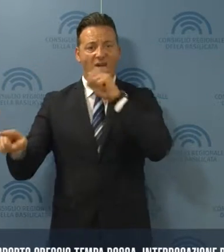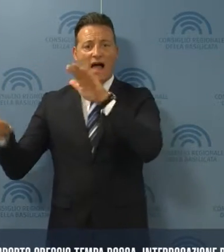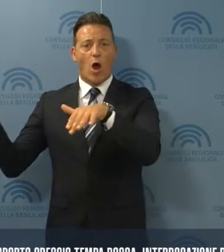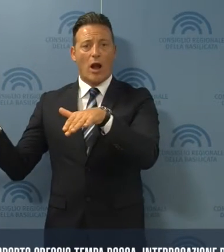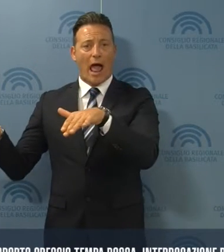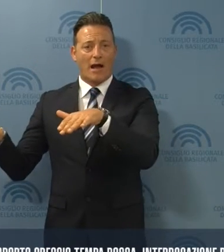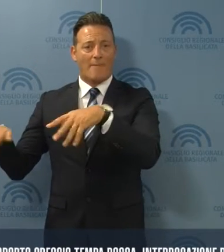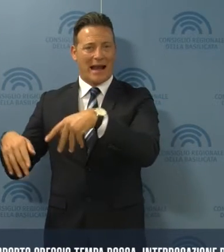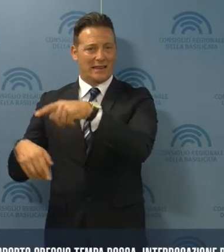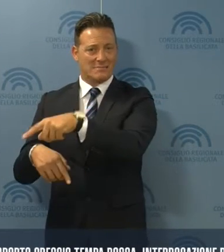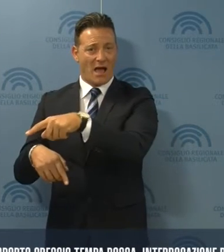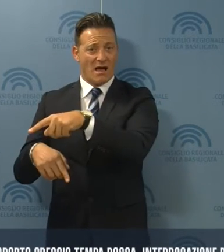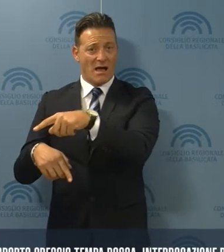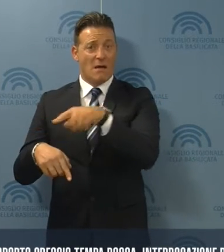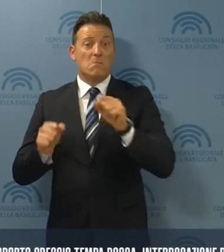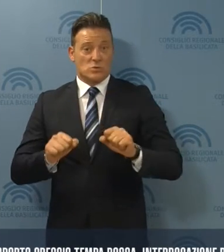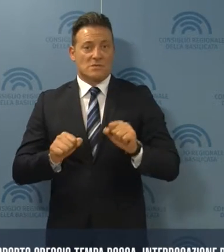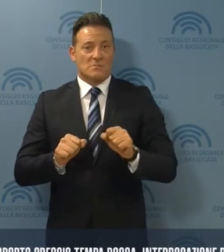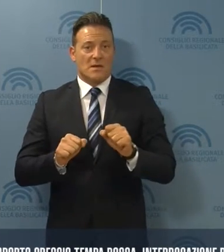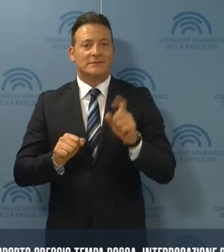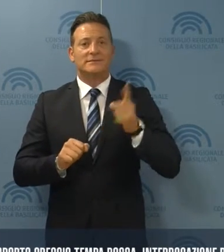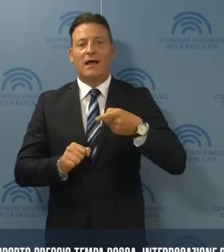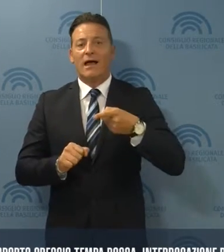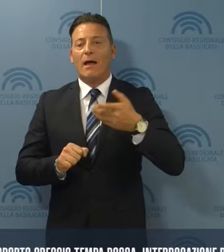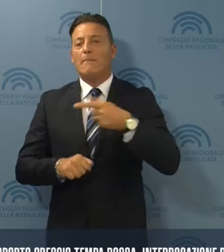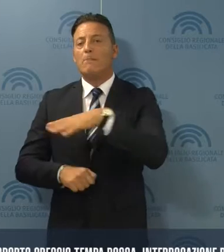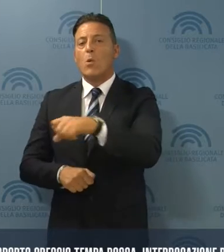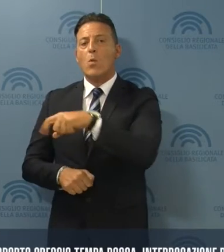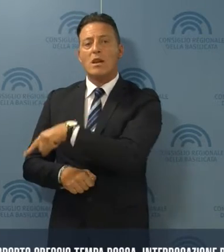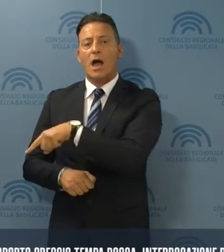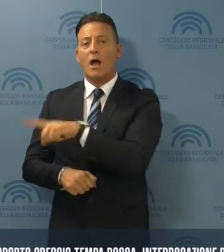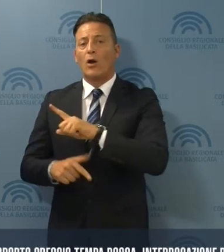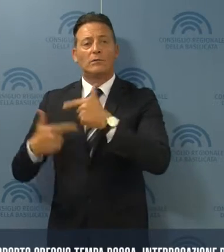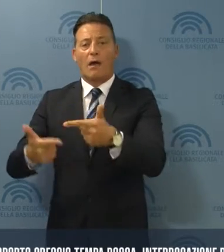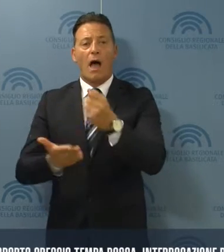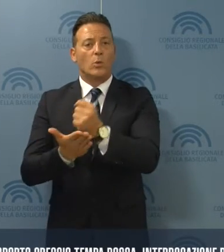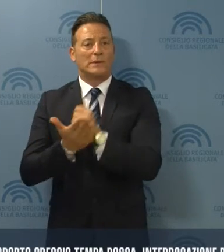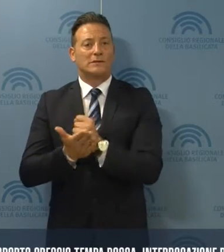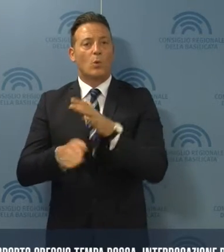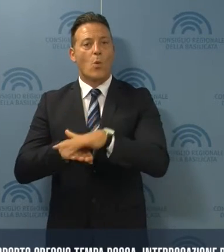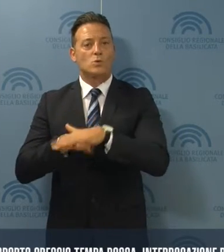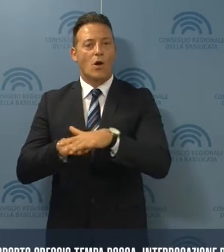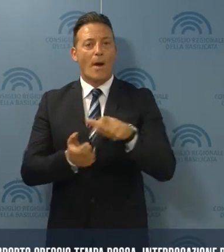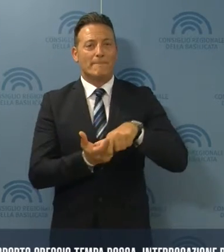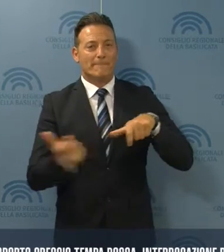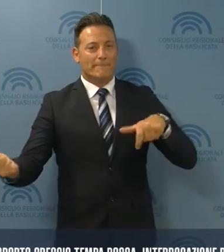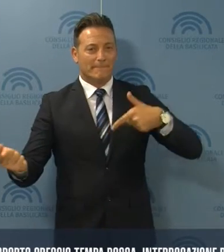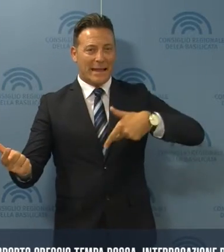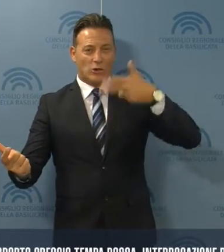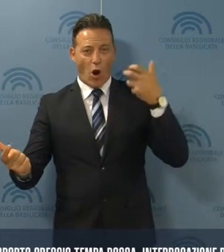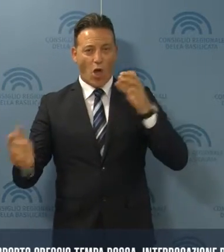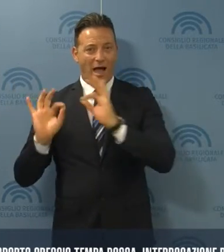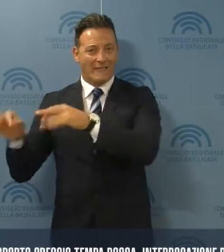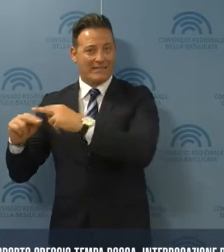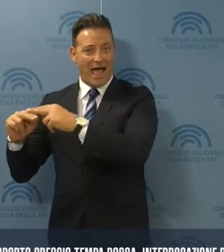Marittima. Di fronte a questo scenario, possibile se la Puglia non autorizza l'uso dell'oleodotto per Taranto,